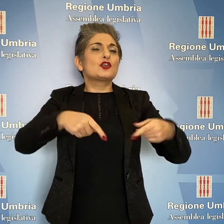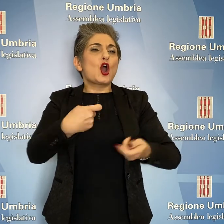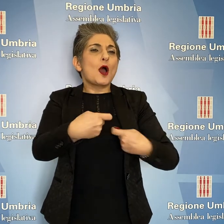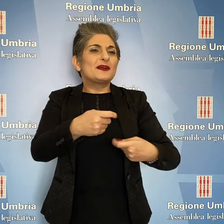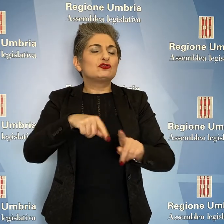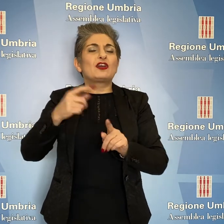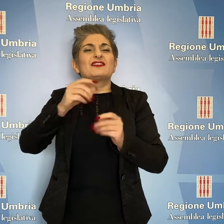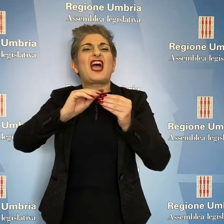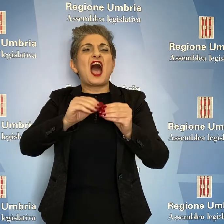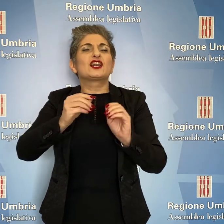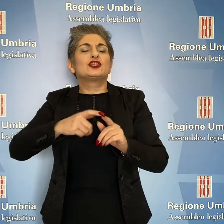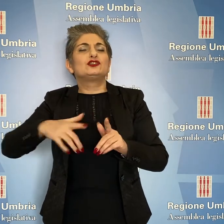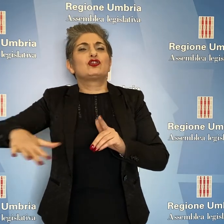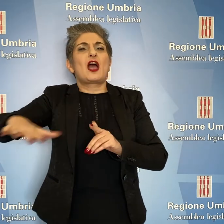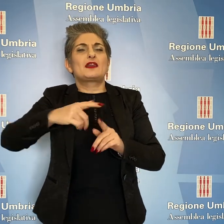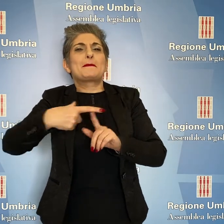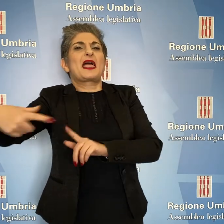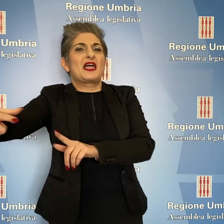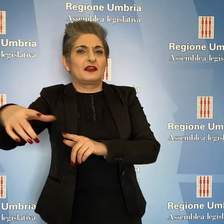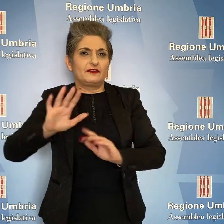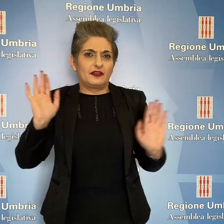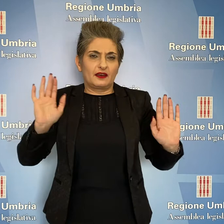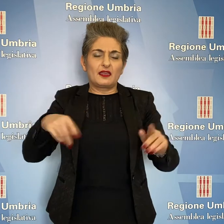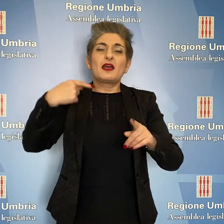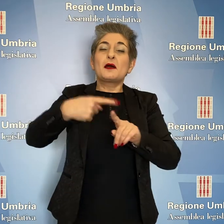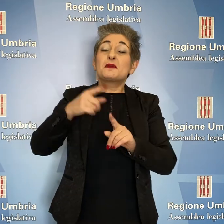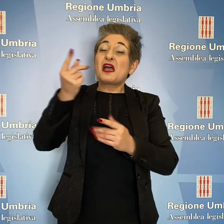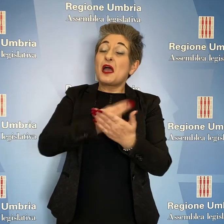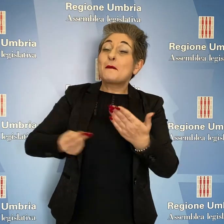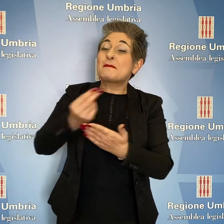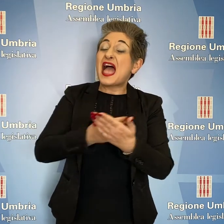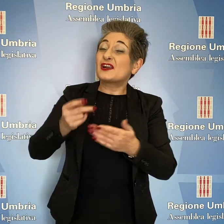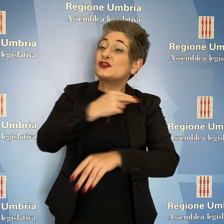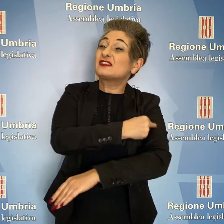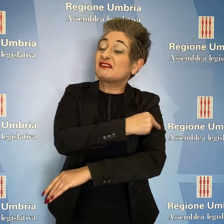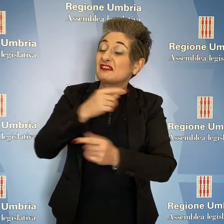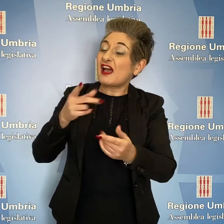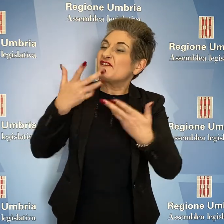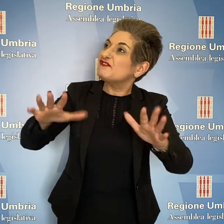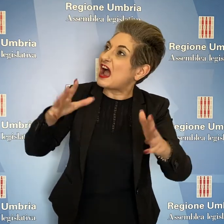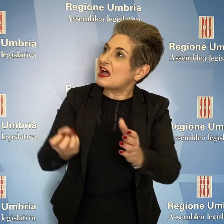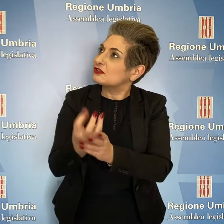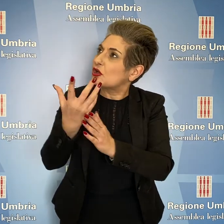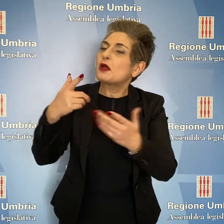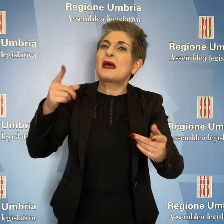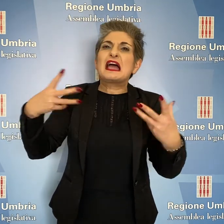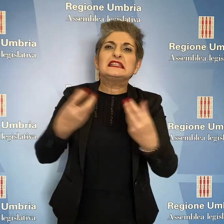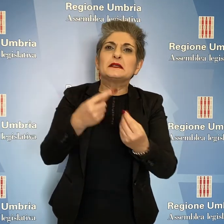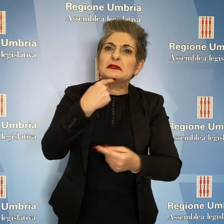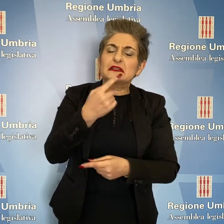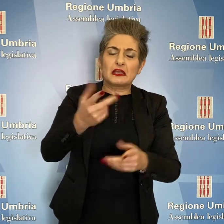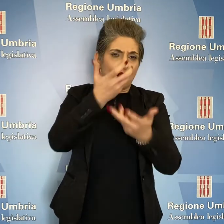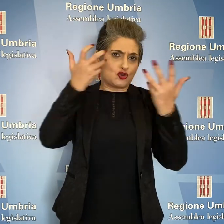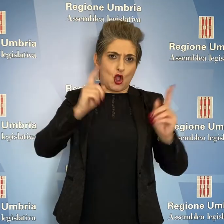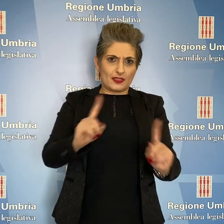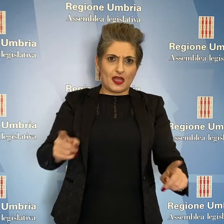artigiani delle periferie. Avete annunciato l'elaborazione del piano sanitario, ma non è chiaro insieme a chi. Sulle strategie